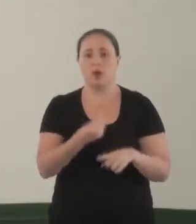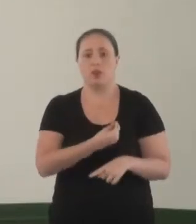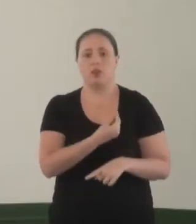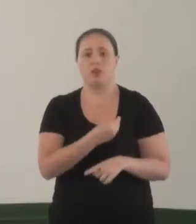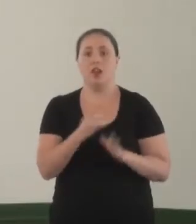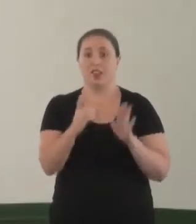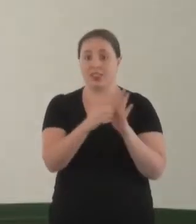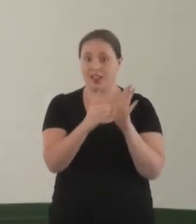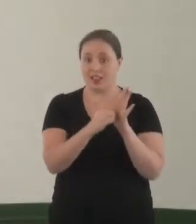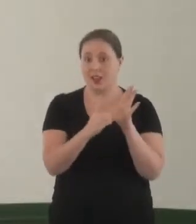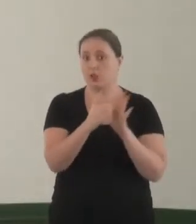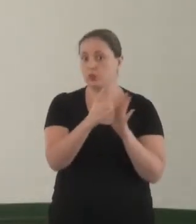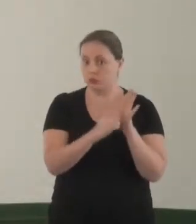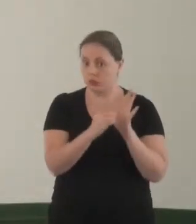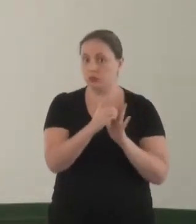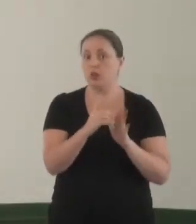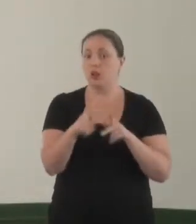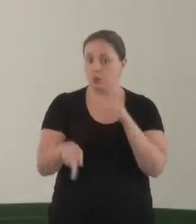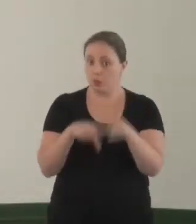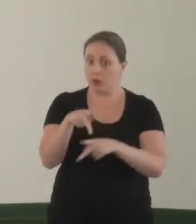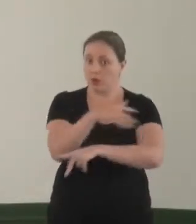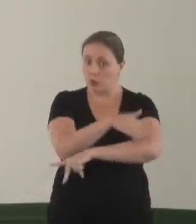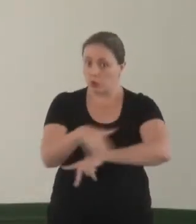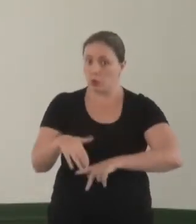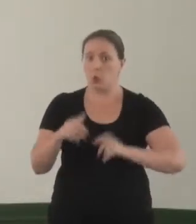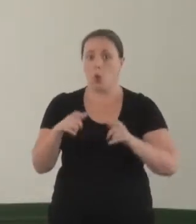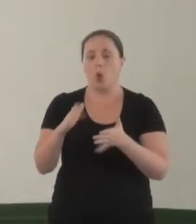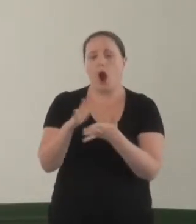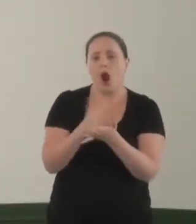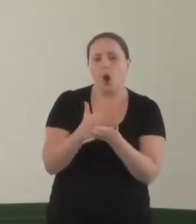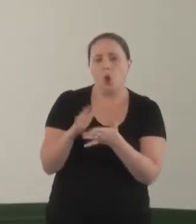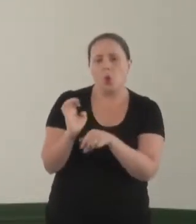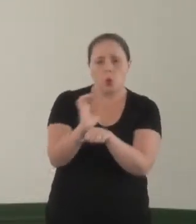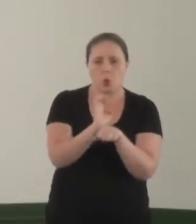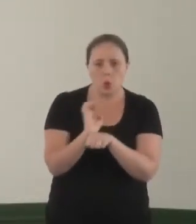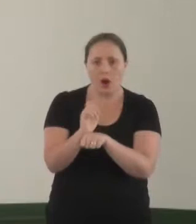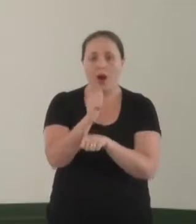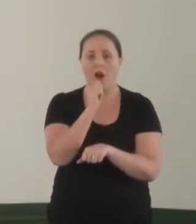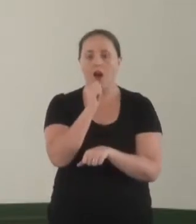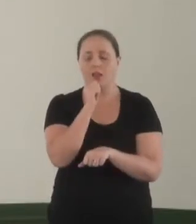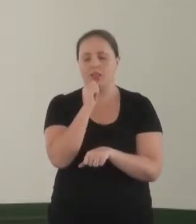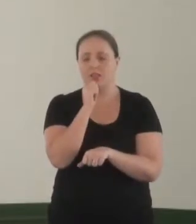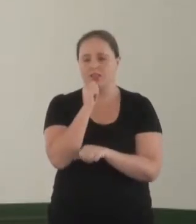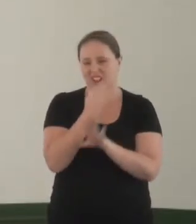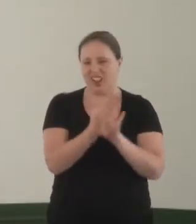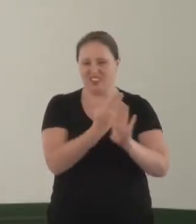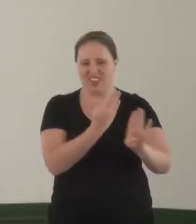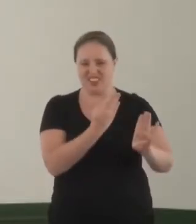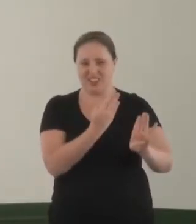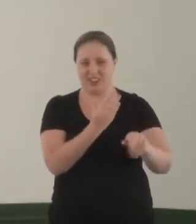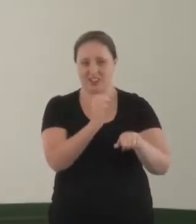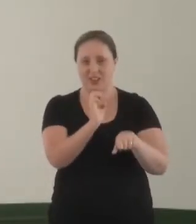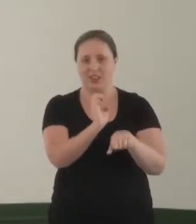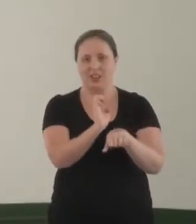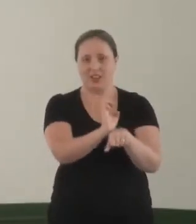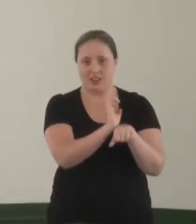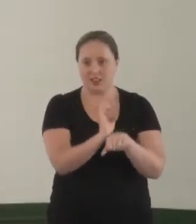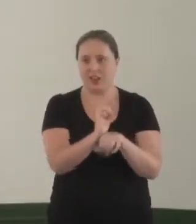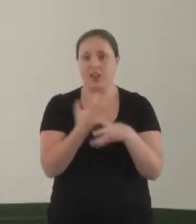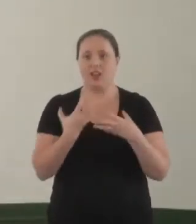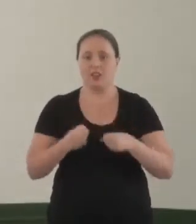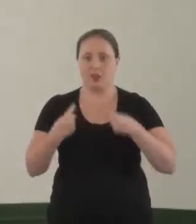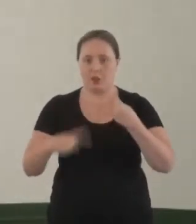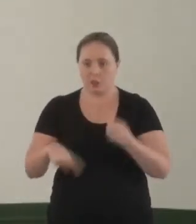decreto da Política Nacional de População de Rua, onde alguns estados, ainda isolados, aderiram a essa